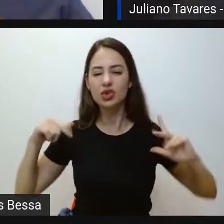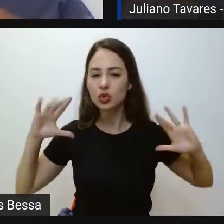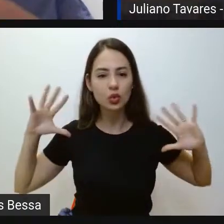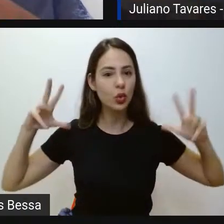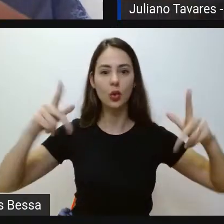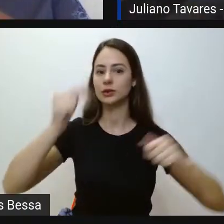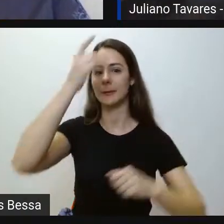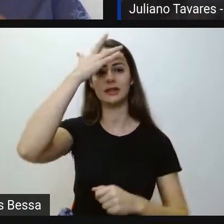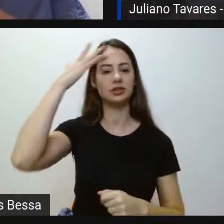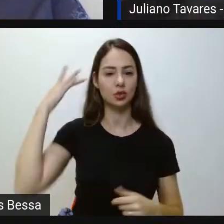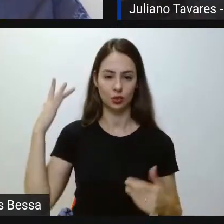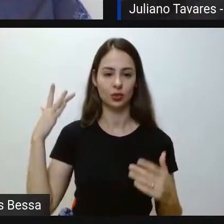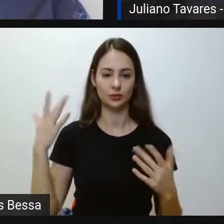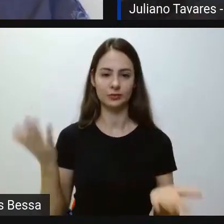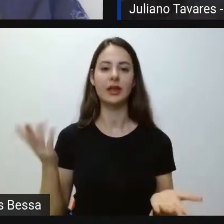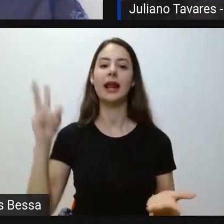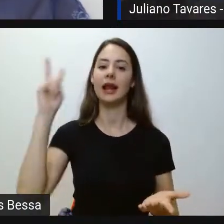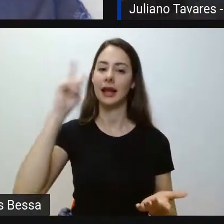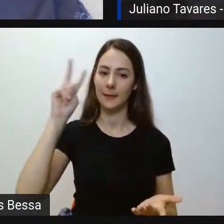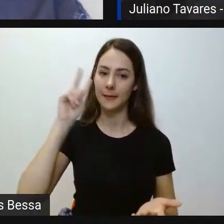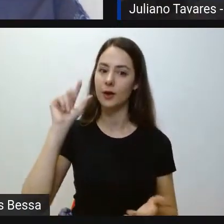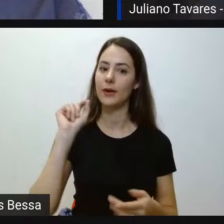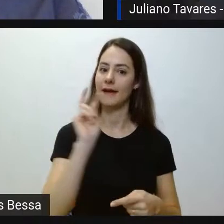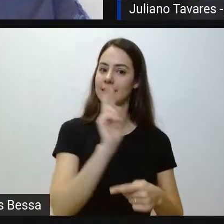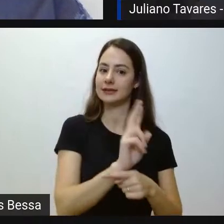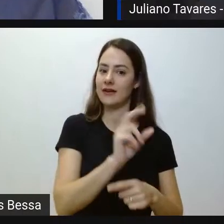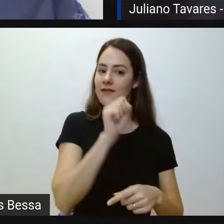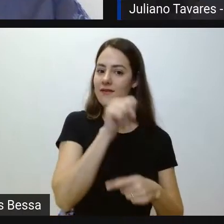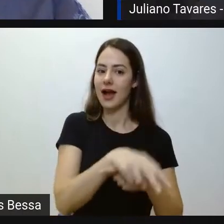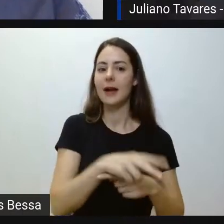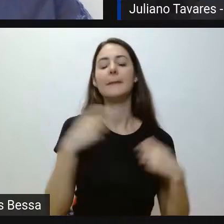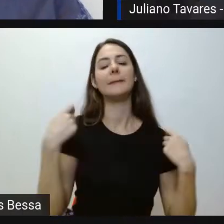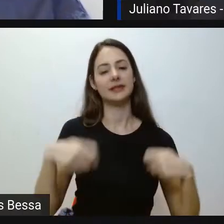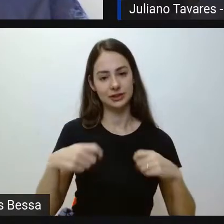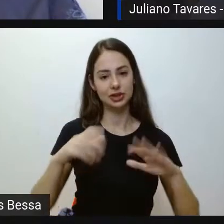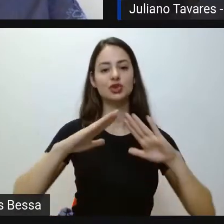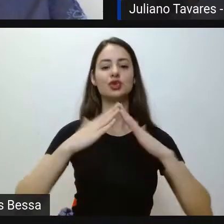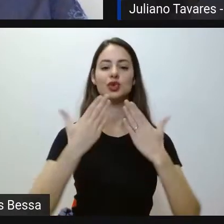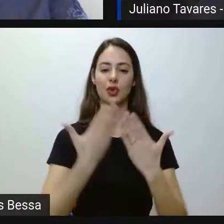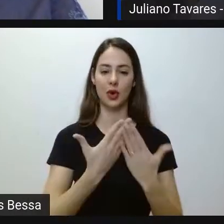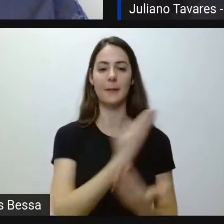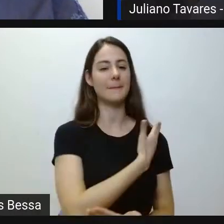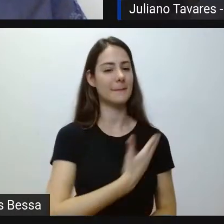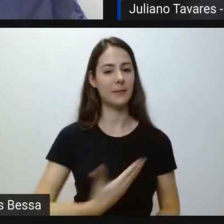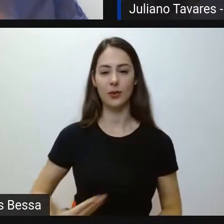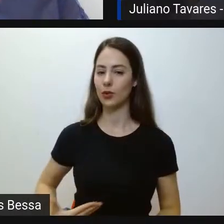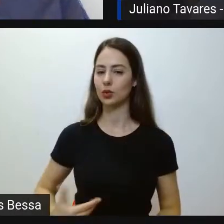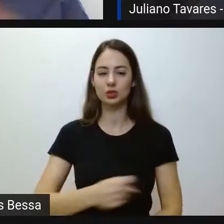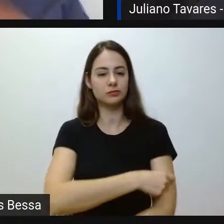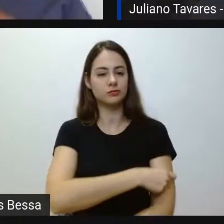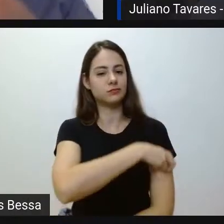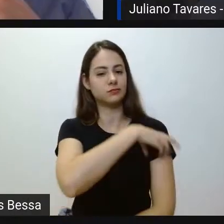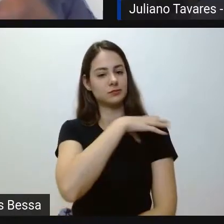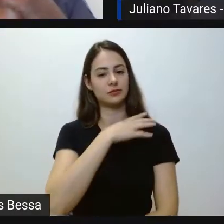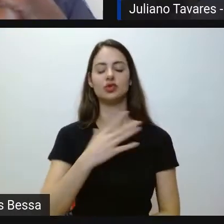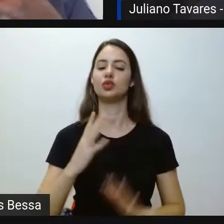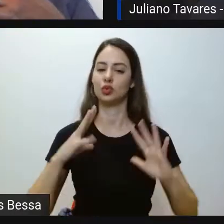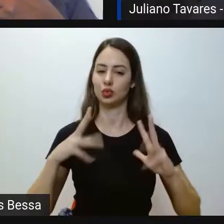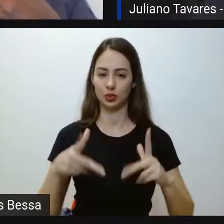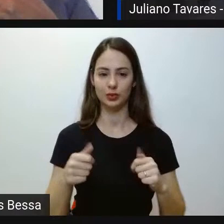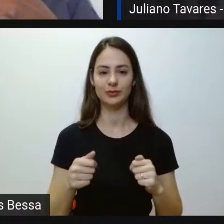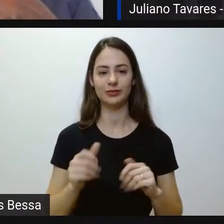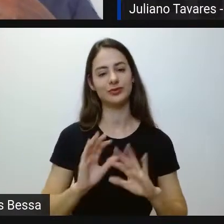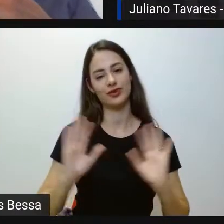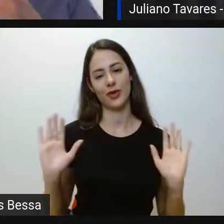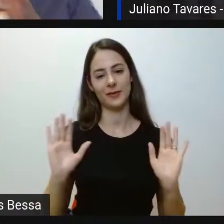Lembrando que para a reserva de vagas tem que ter estudado na escola pública todo o ciclo anterior. É isso.